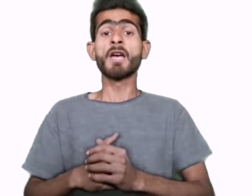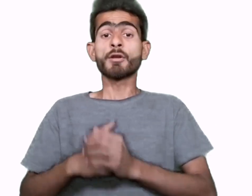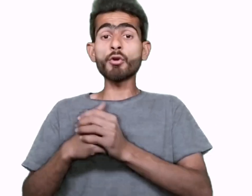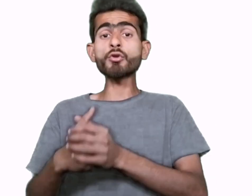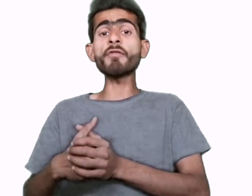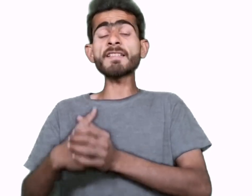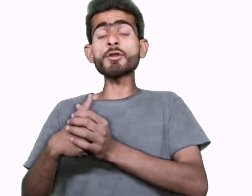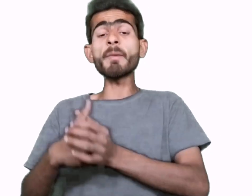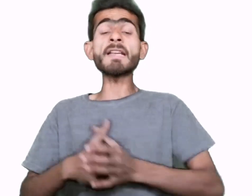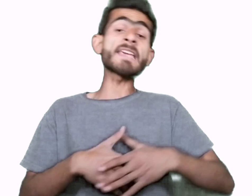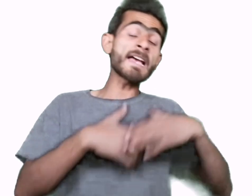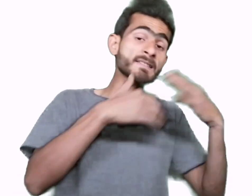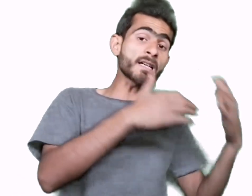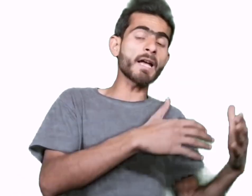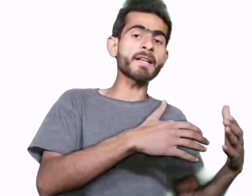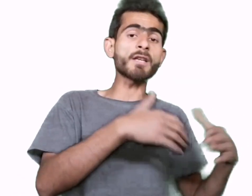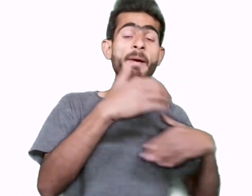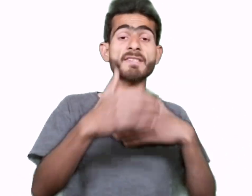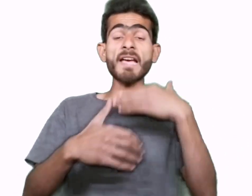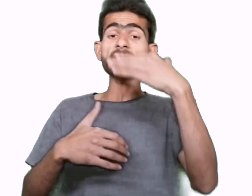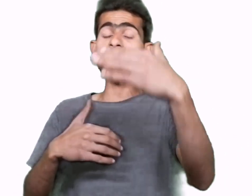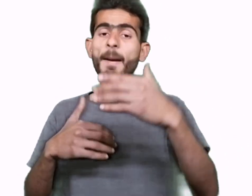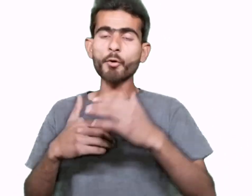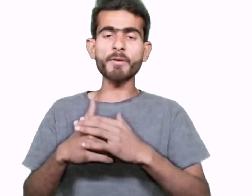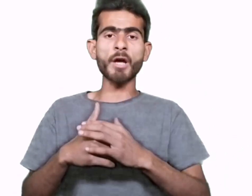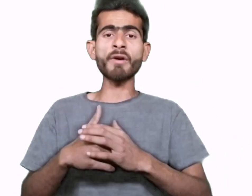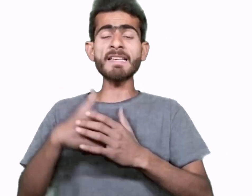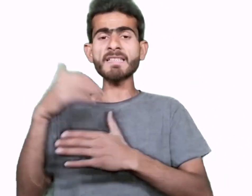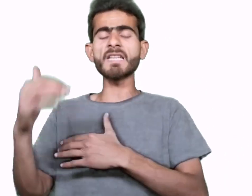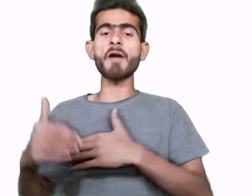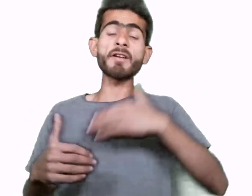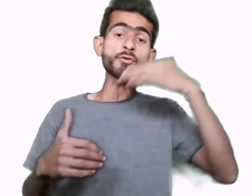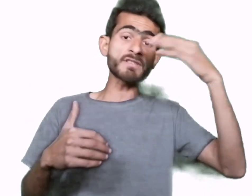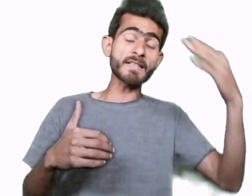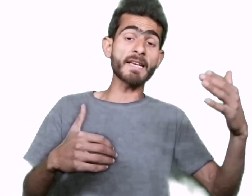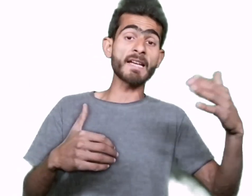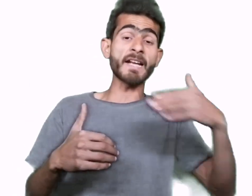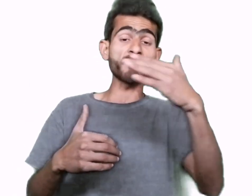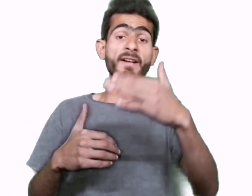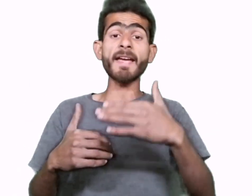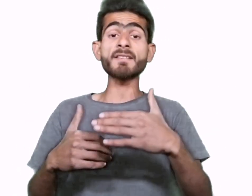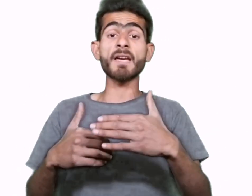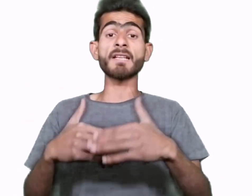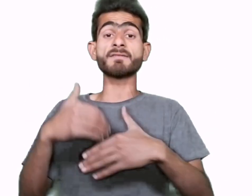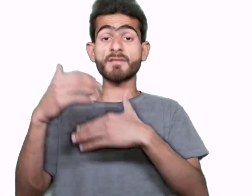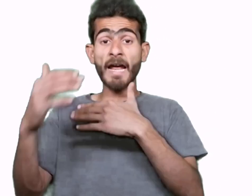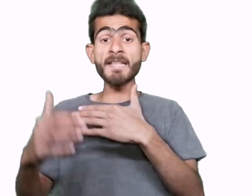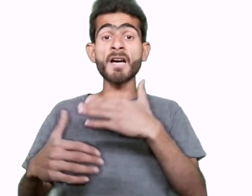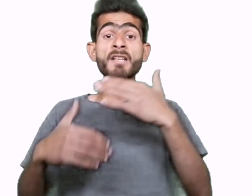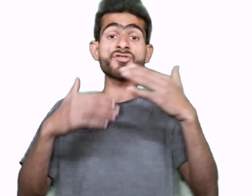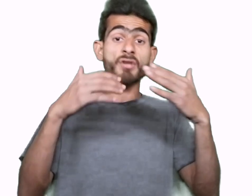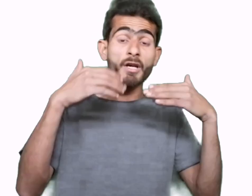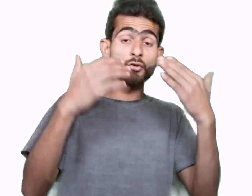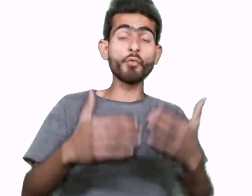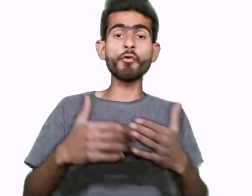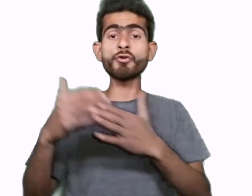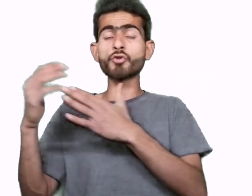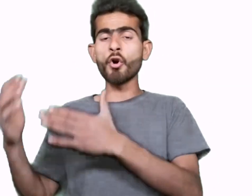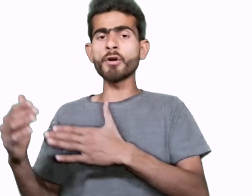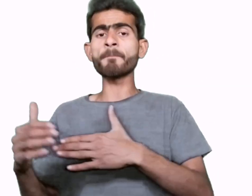دوستو ویسے تو میں جیز کا کار رہا تھا میں جیز کا ہی آپ کو بتاؤں گا اس کے لاوہ جو اس کے نیٹورک ہیں تیلی نارڈ یو فون زوم